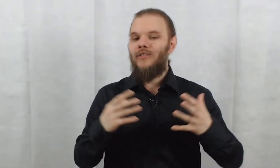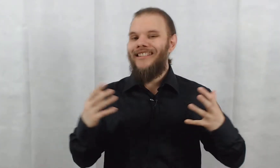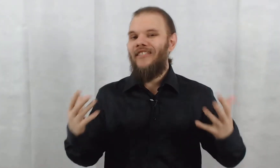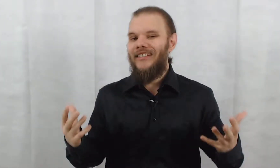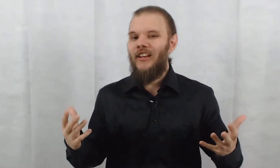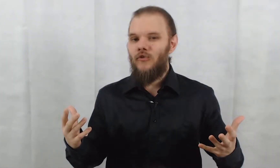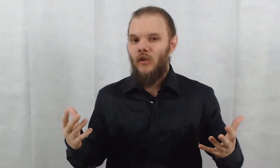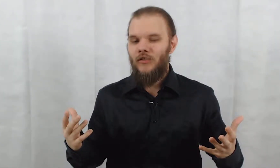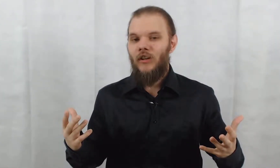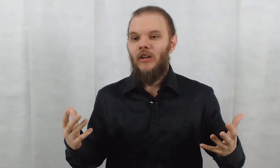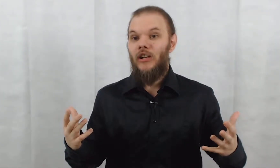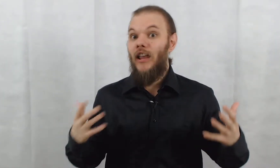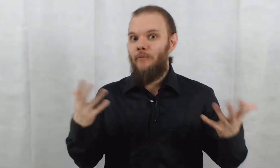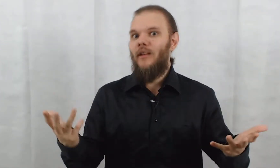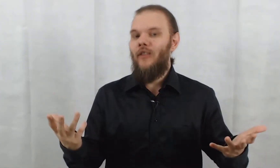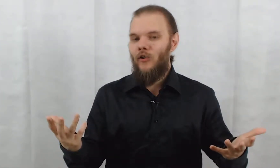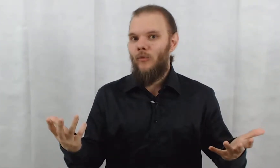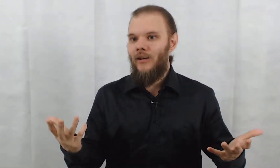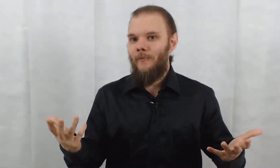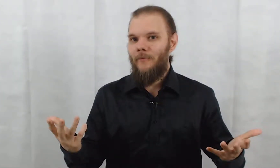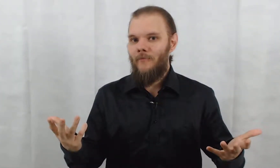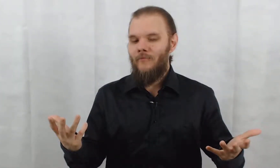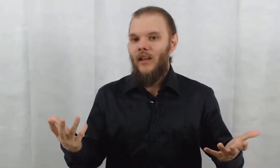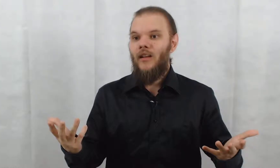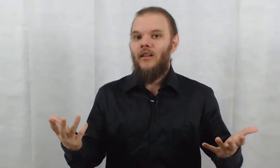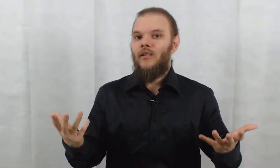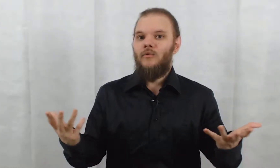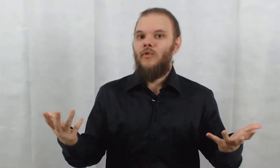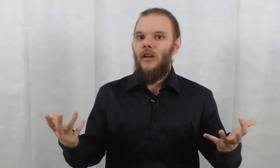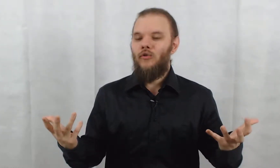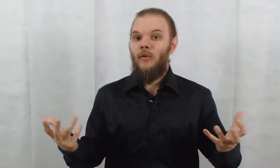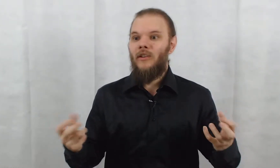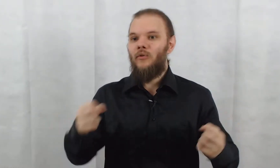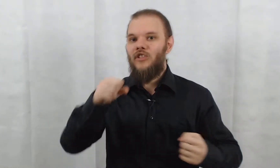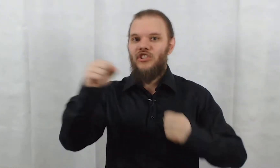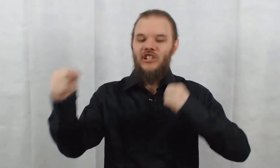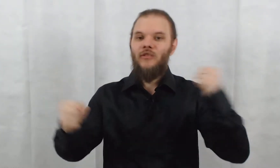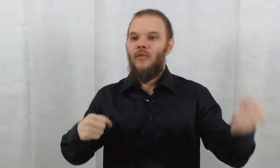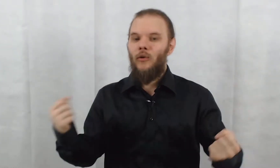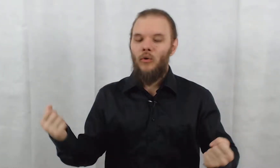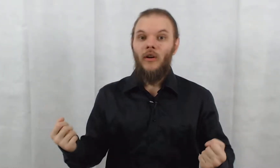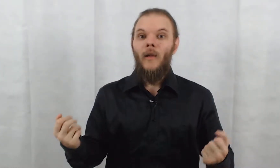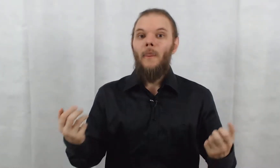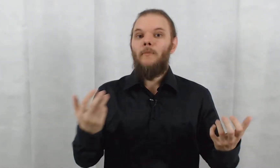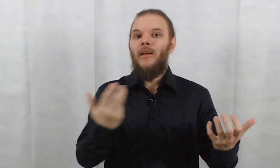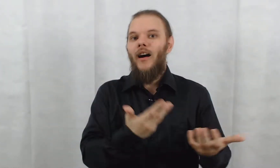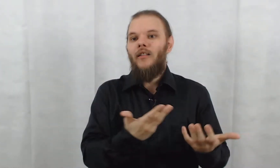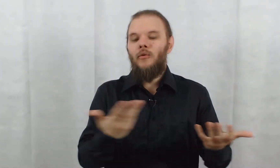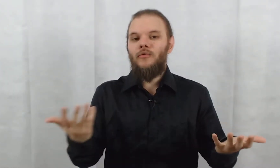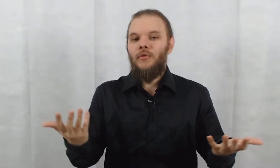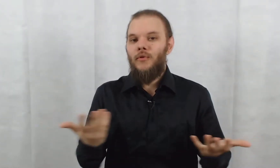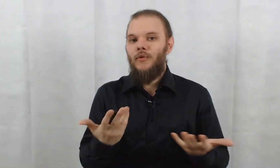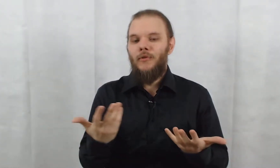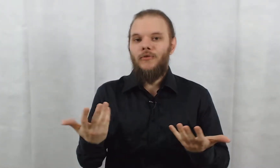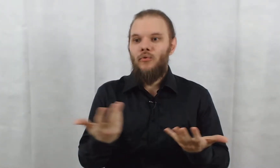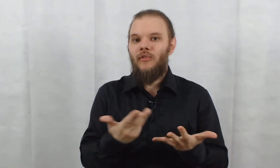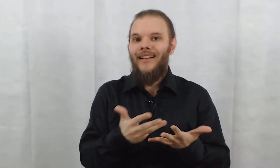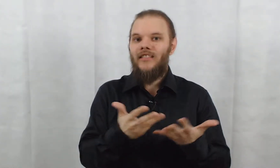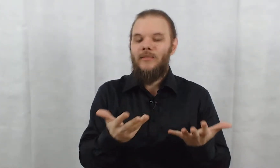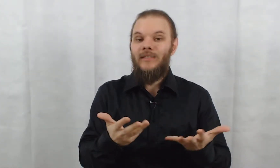l'avatar du rot. Là, peut y avoir un combat. Où, justement, ils se déchiquent l'un l'autre. Mais là, contre juste un type qui n